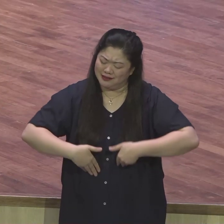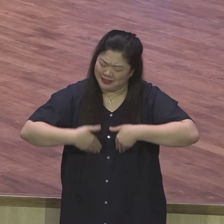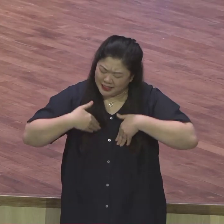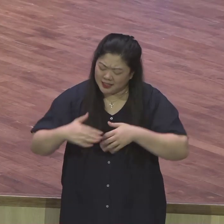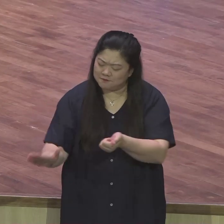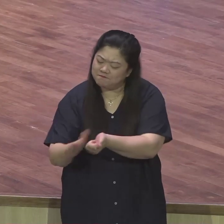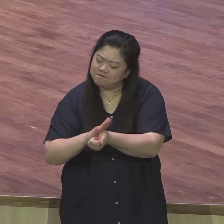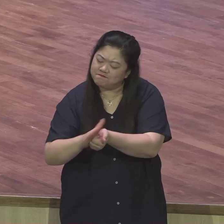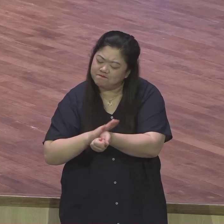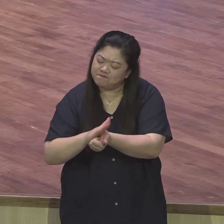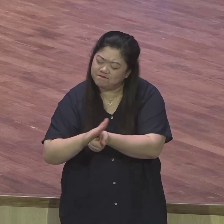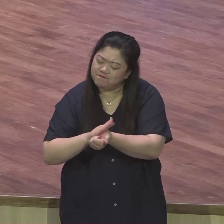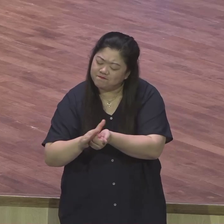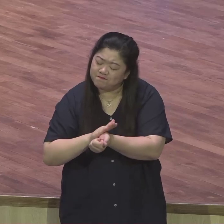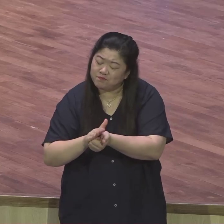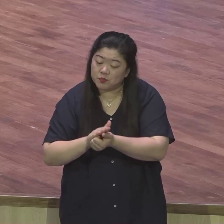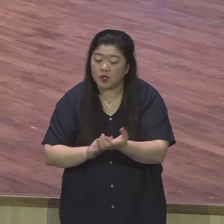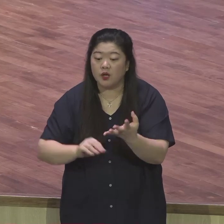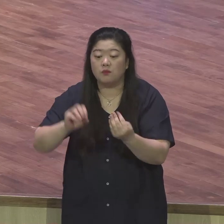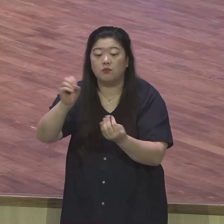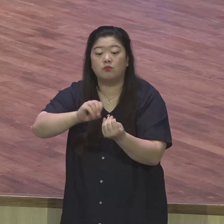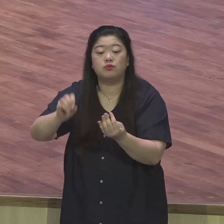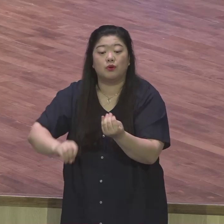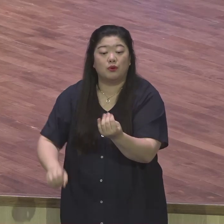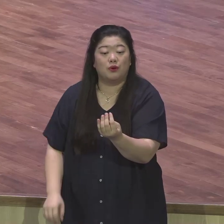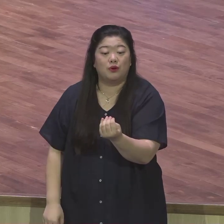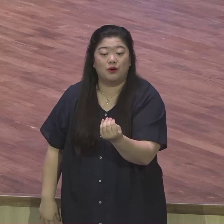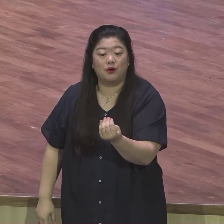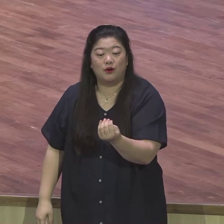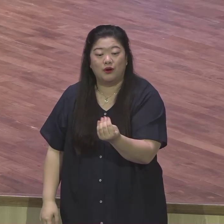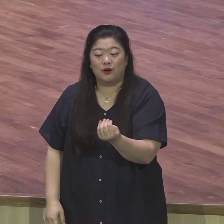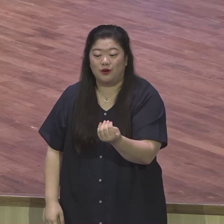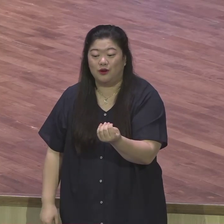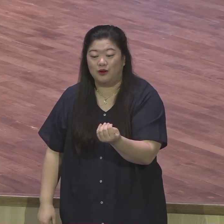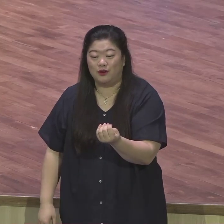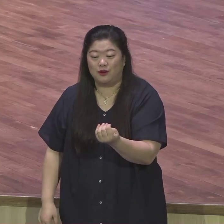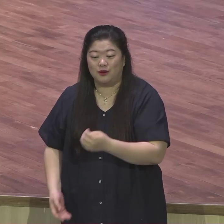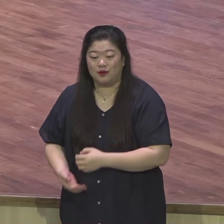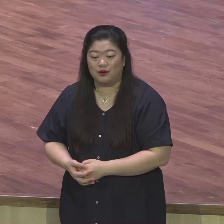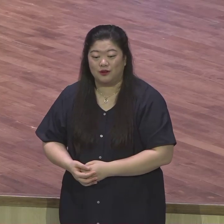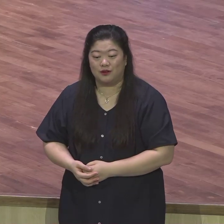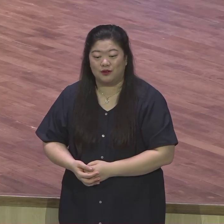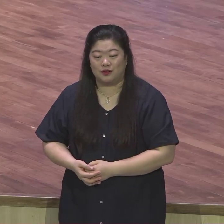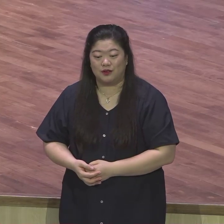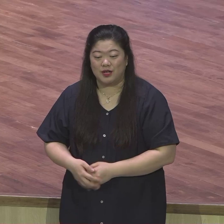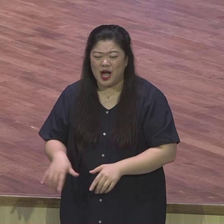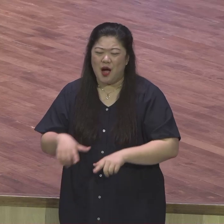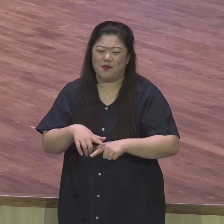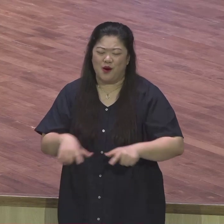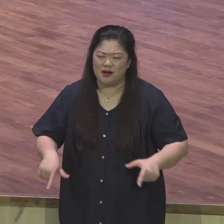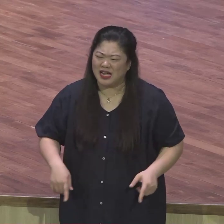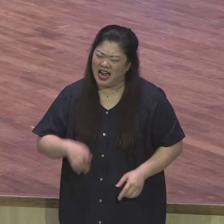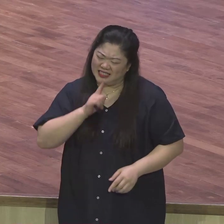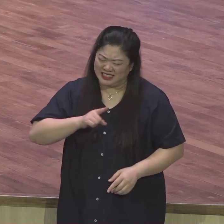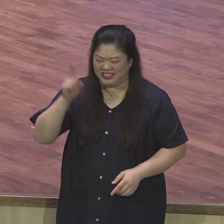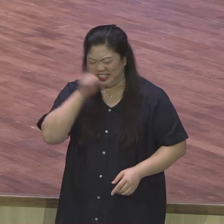말을 내가 하고 살까? 우리가 살면서 말 한마디 행동 하나를 하더라도 요새베처럼